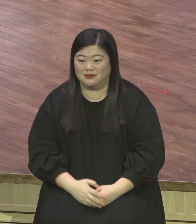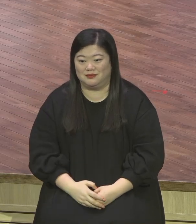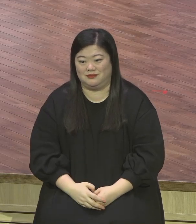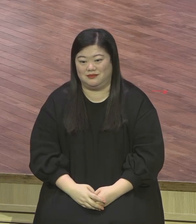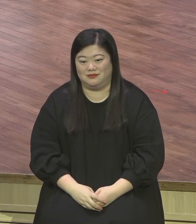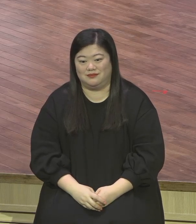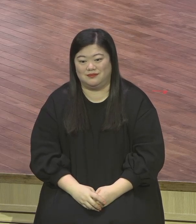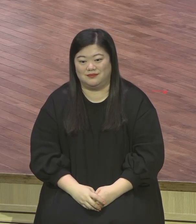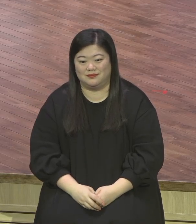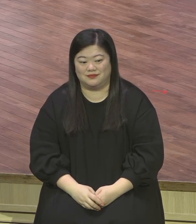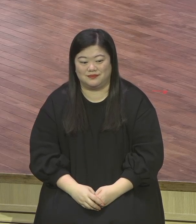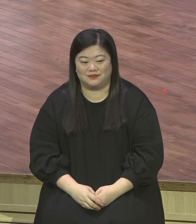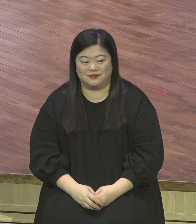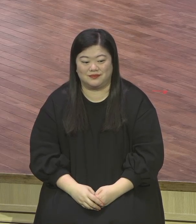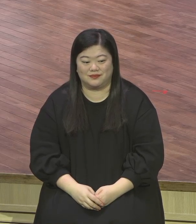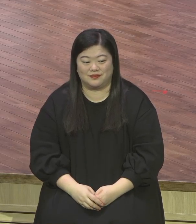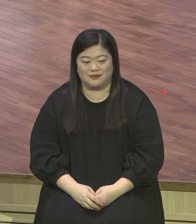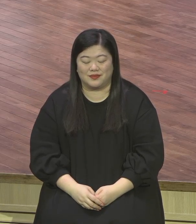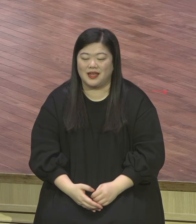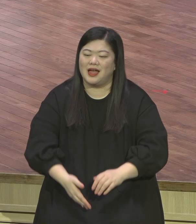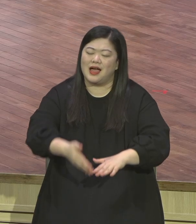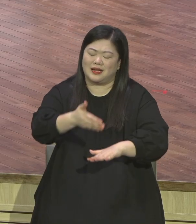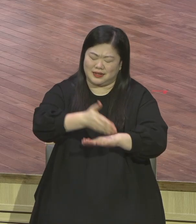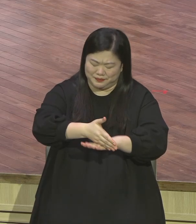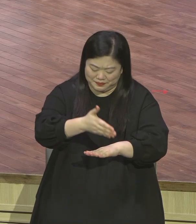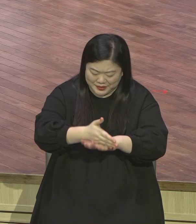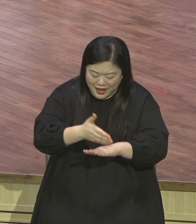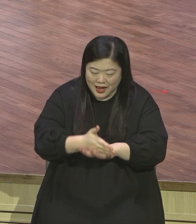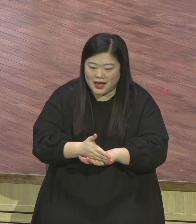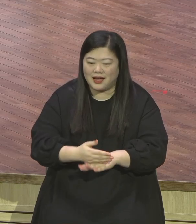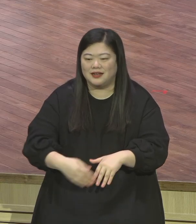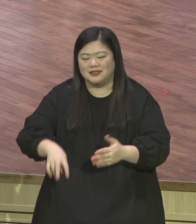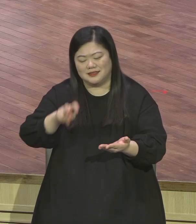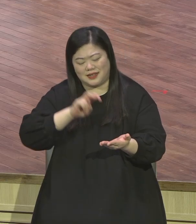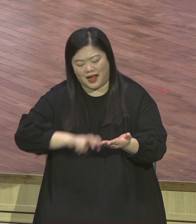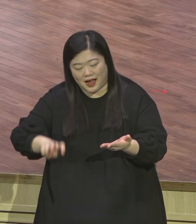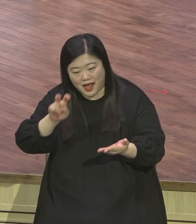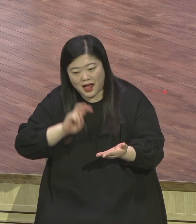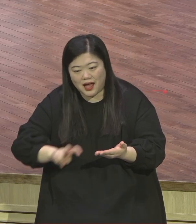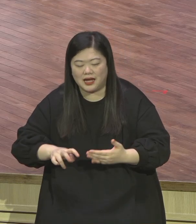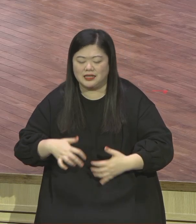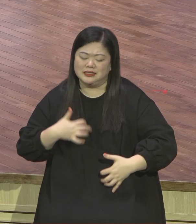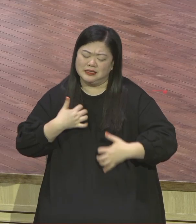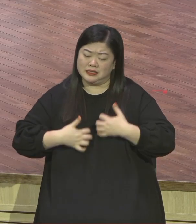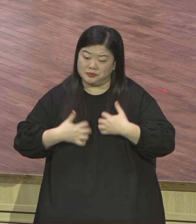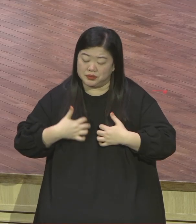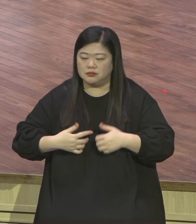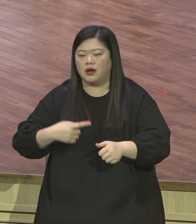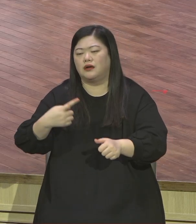감사와 잔양이 기쁨이 흘러나오게 되어있다라는 말씀이